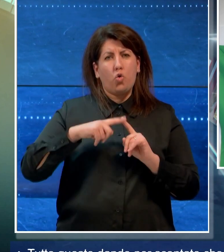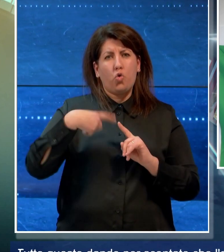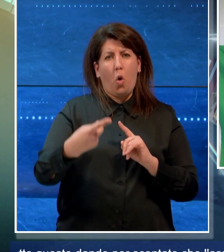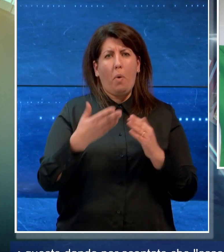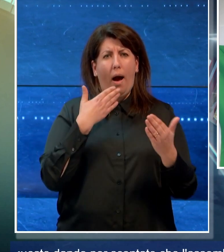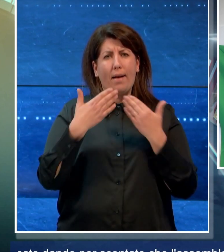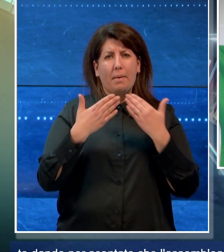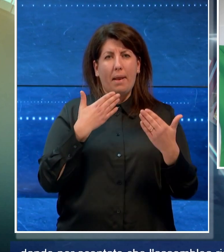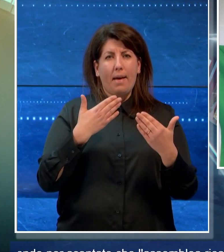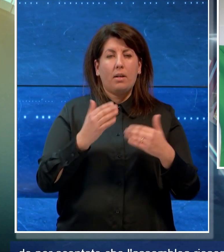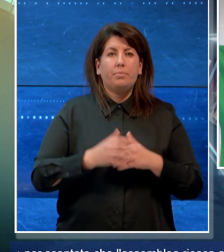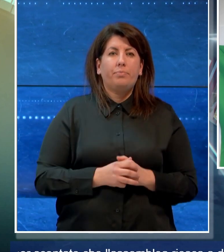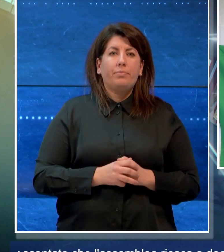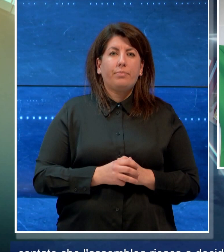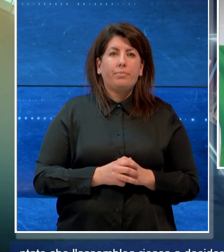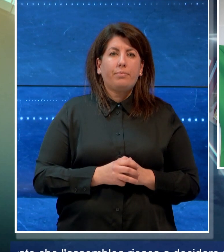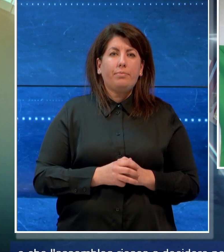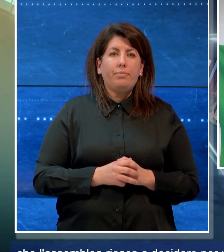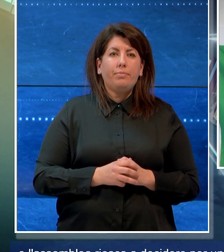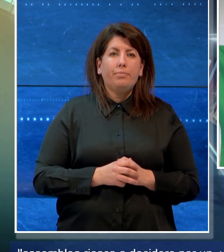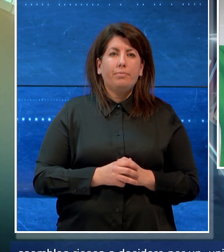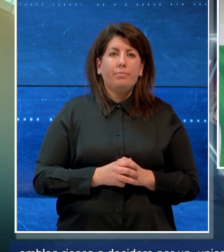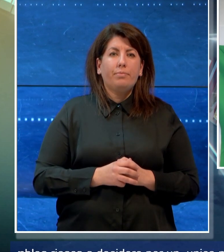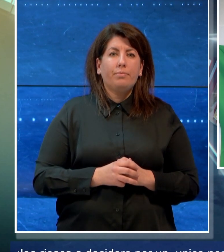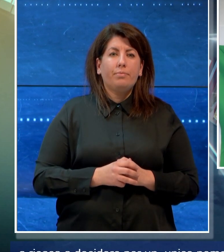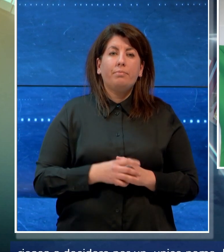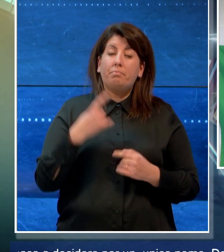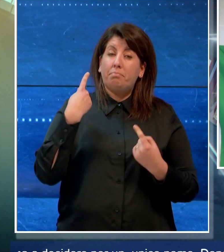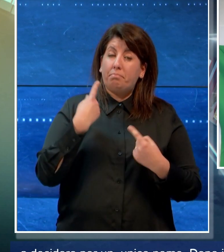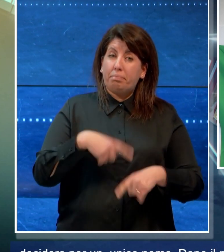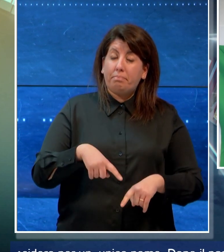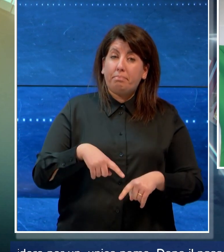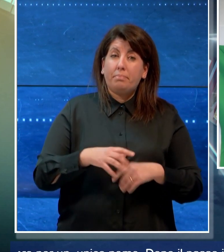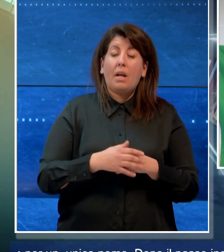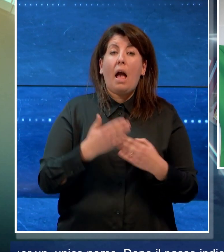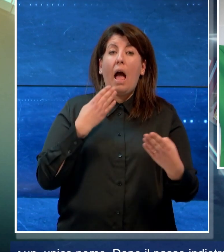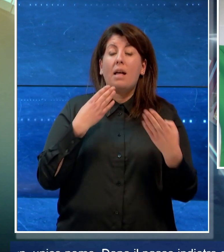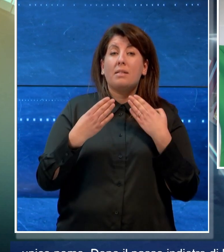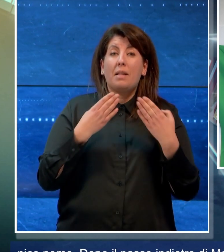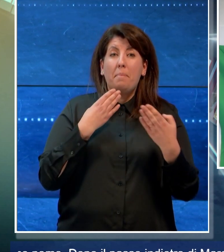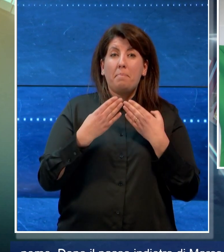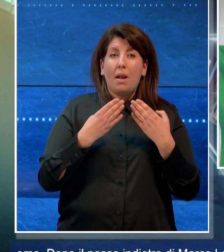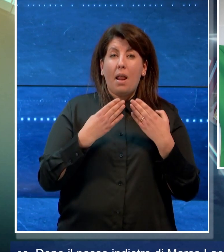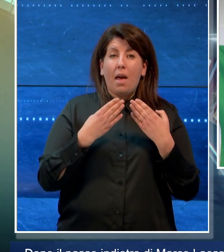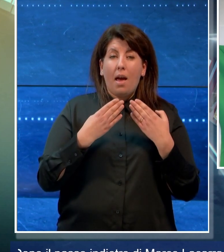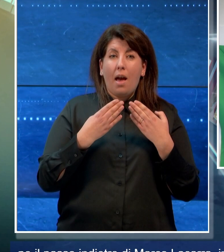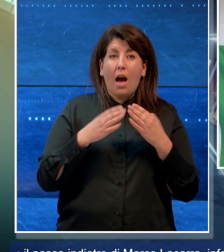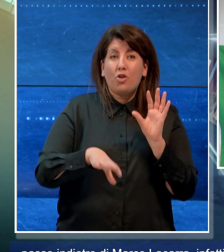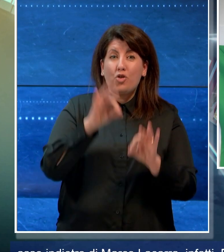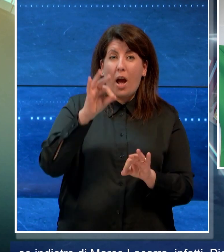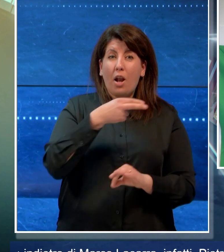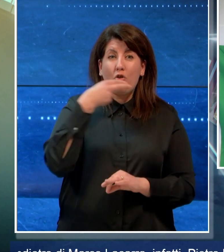l'Assemblea. Tutto questo dando per scontato che l'Assemblea riesca a decidere per un unico nome.